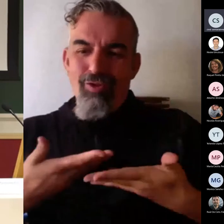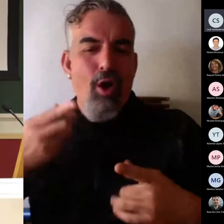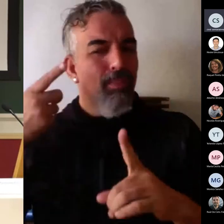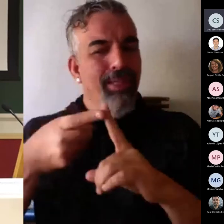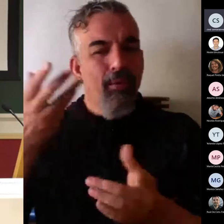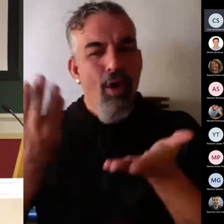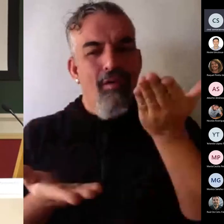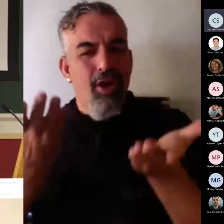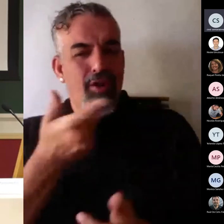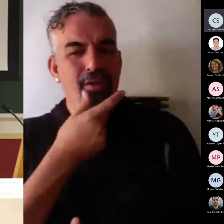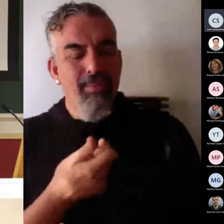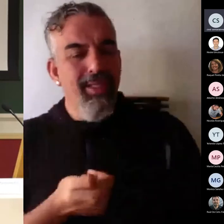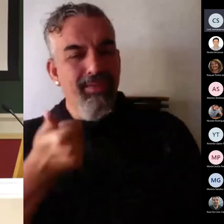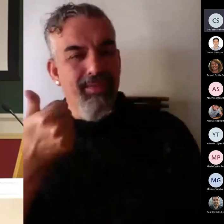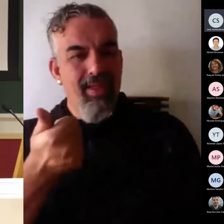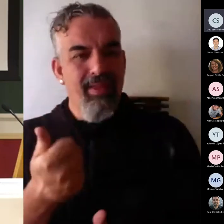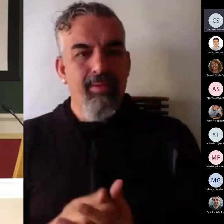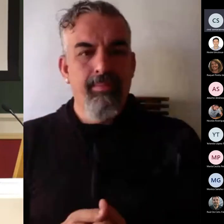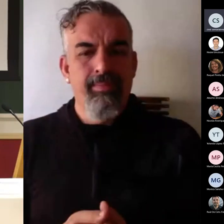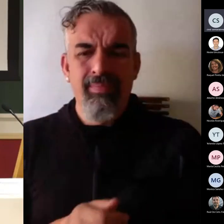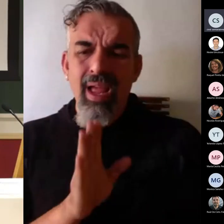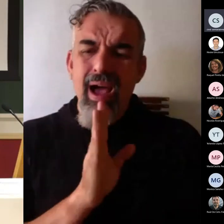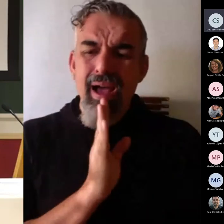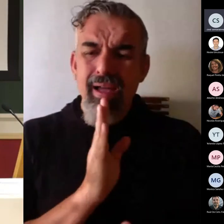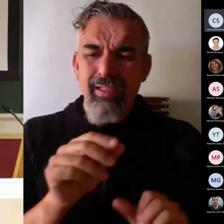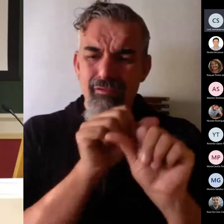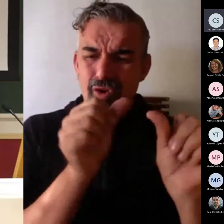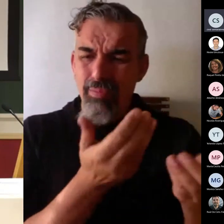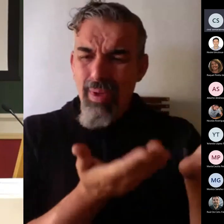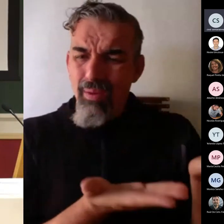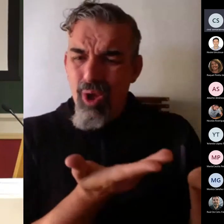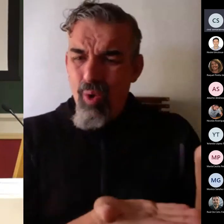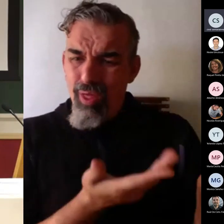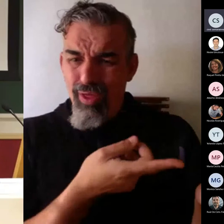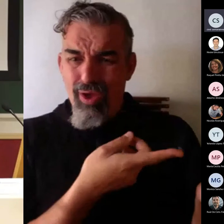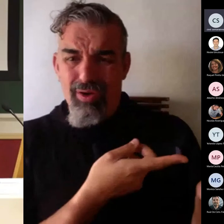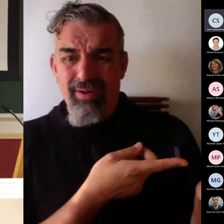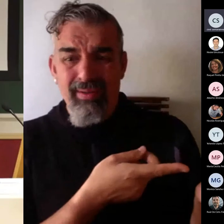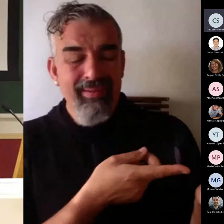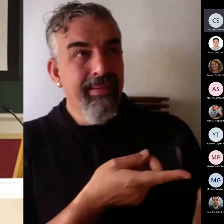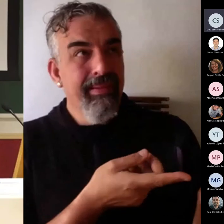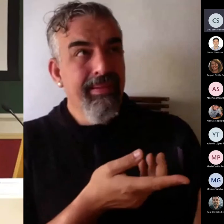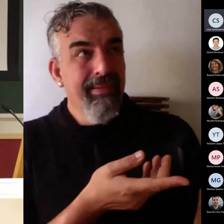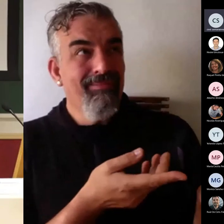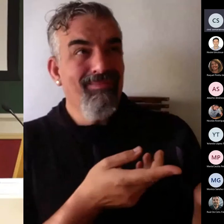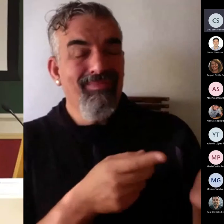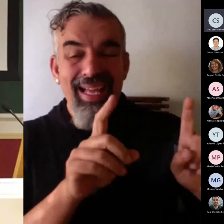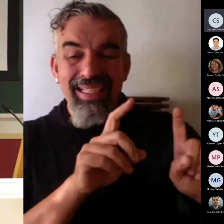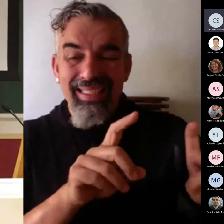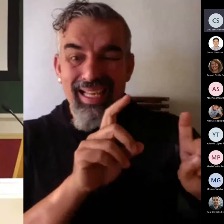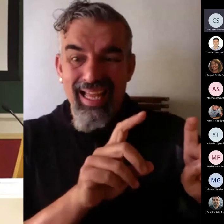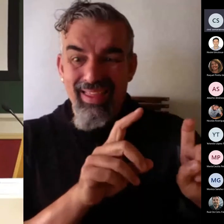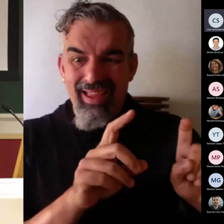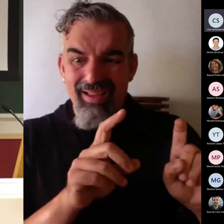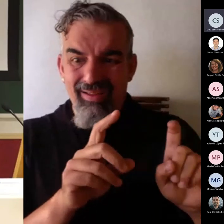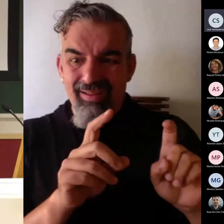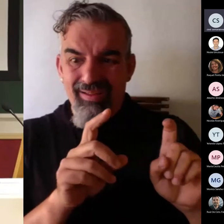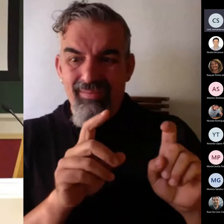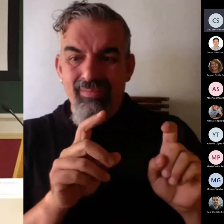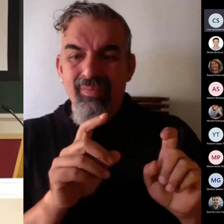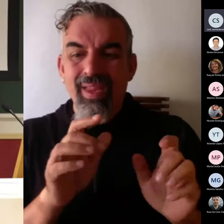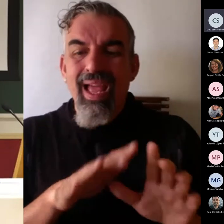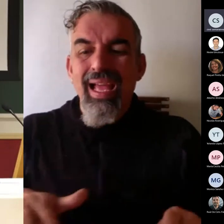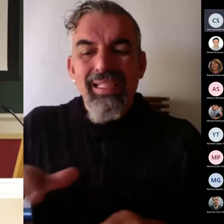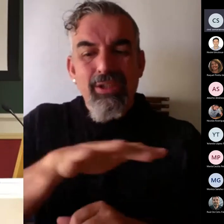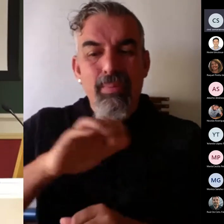Evaluar cómo habíamos planteado la enseñanza antes del Espacio Europeo de Educación